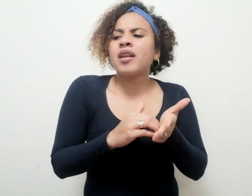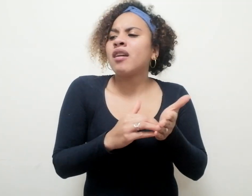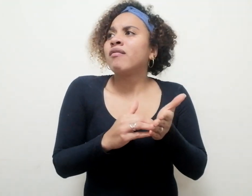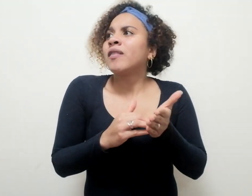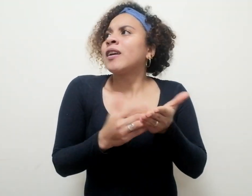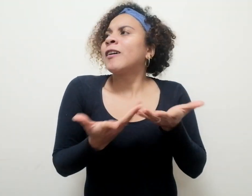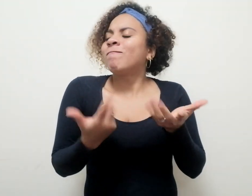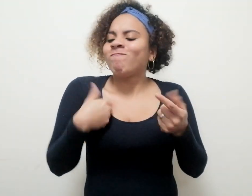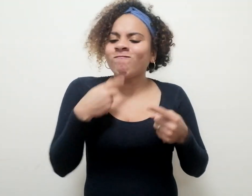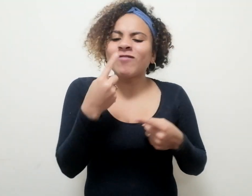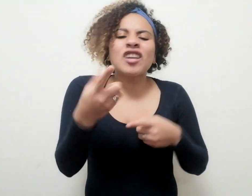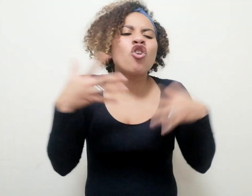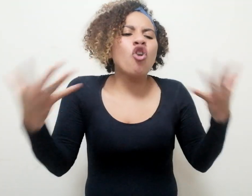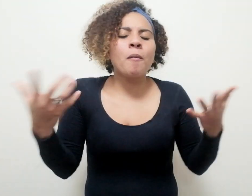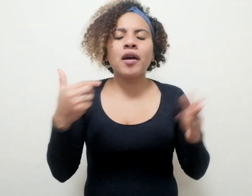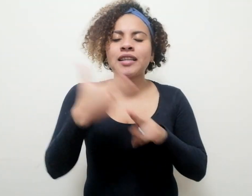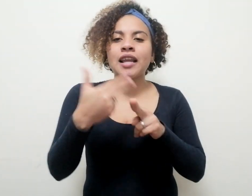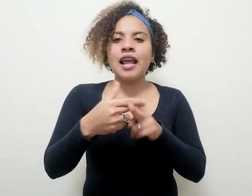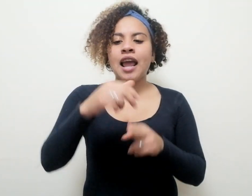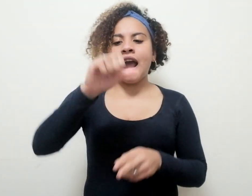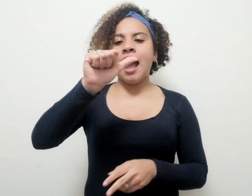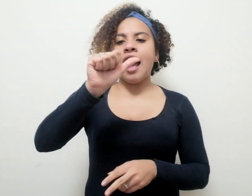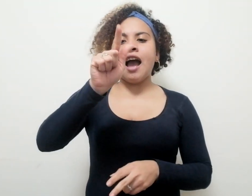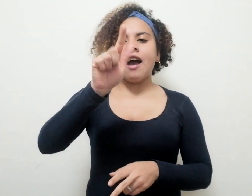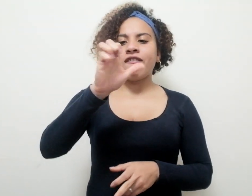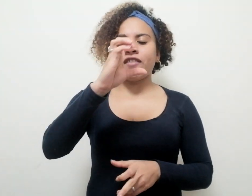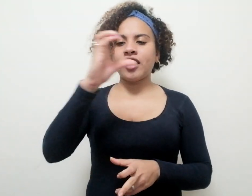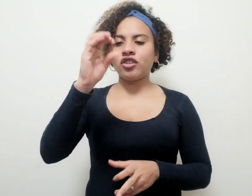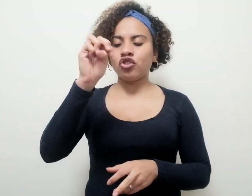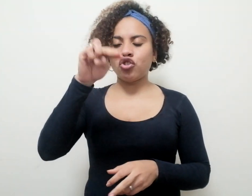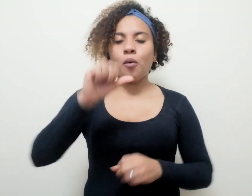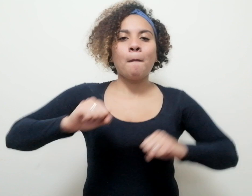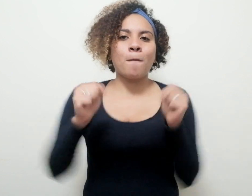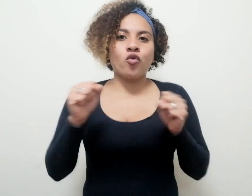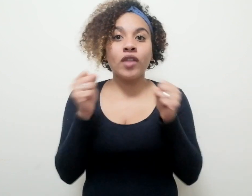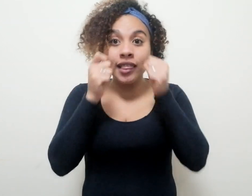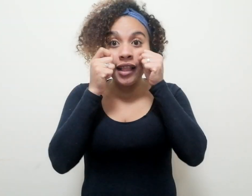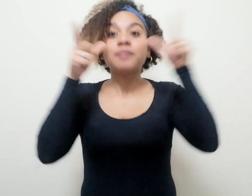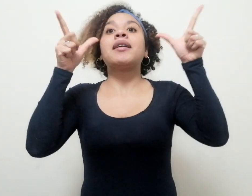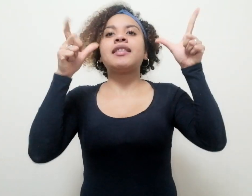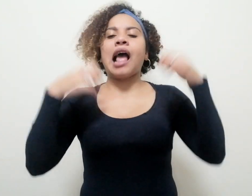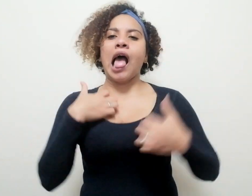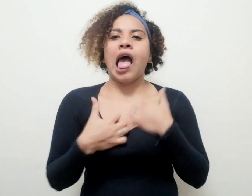llamaré aquí la aflicción bogotana por despertar el terror ajeno.